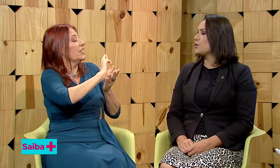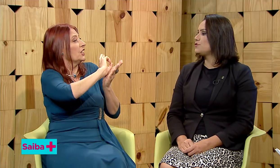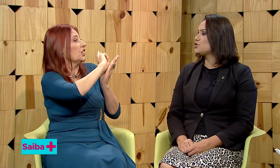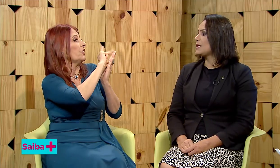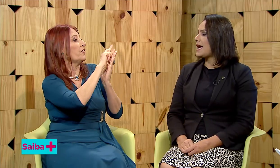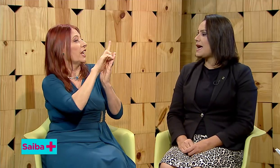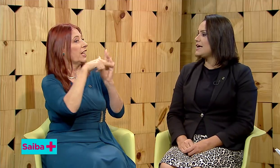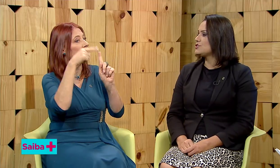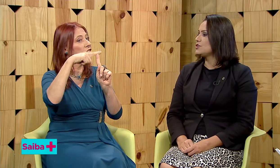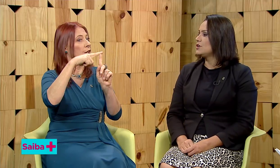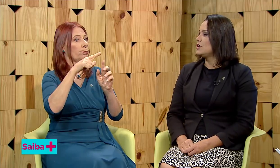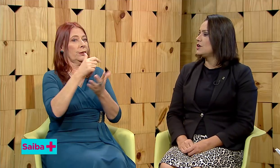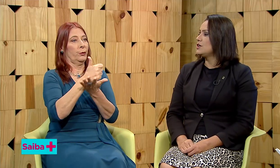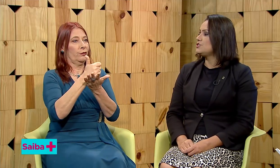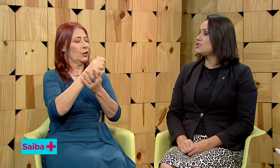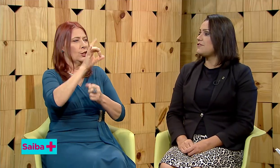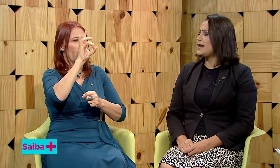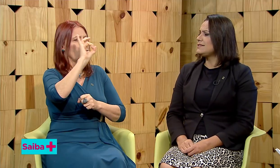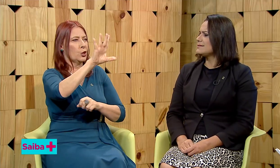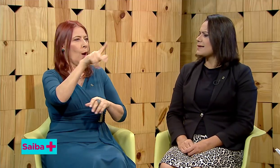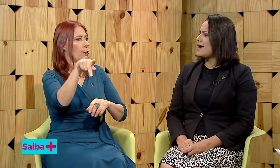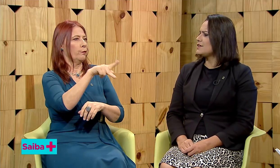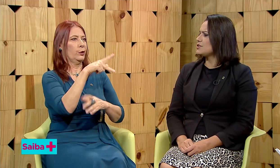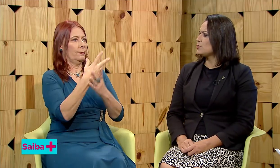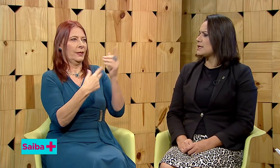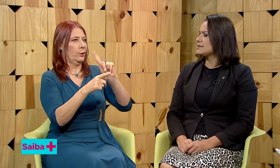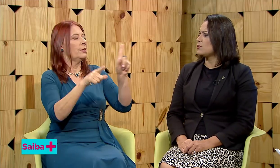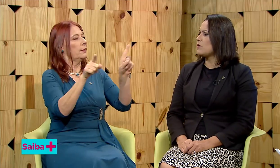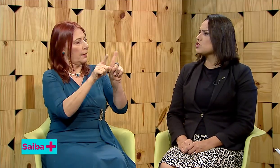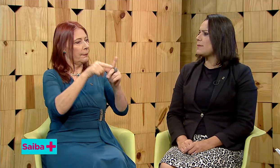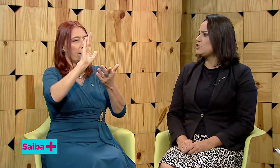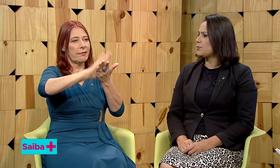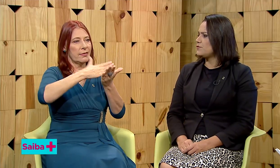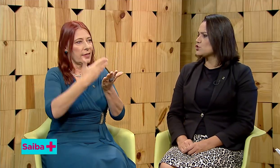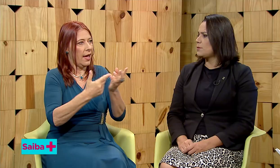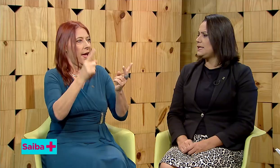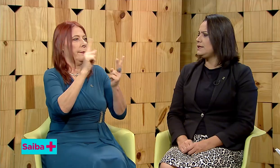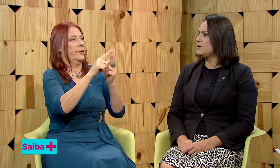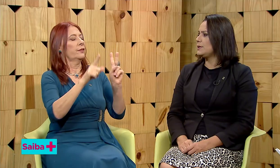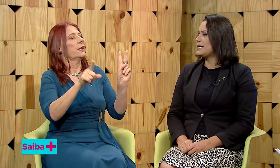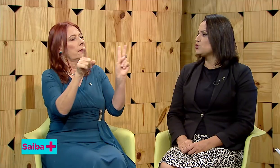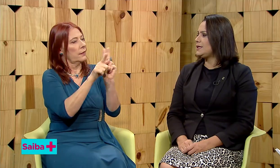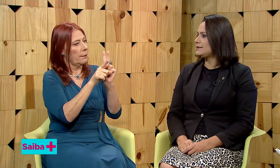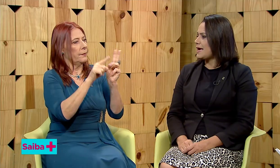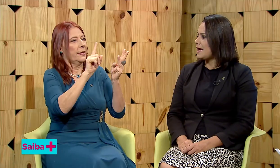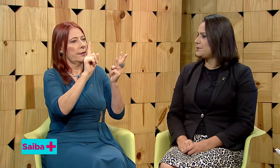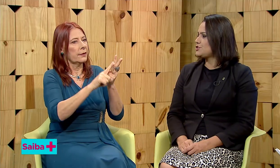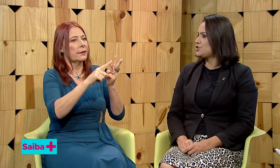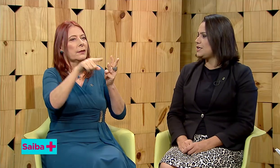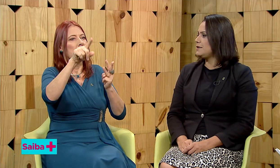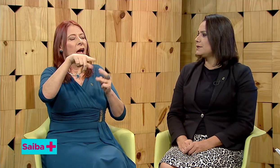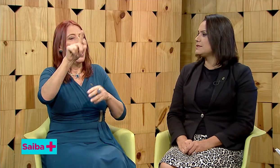profissionais de diferentes áreas de atuação, não somente o professor bilíngue, mas o intérprete de Libras,